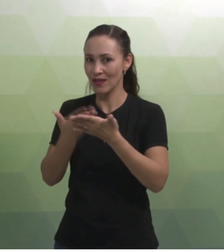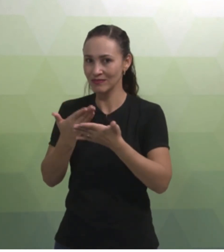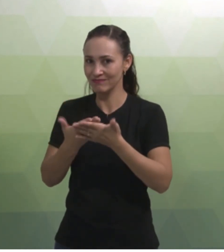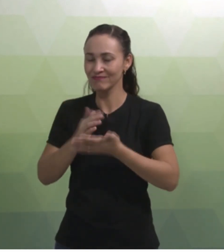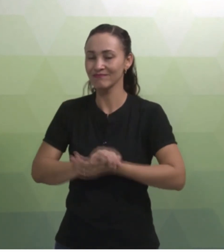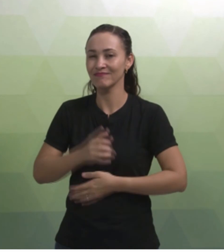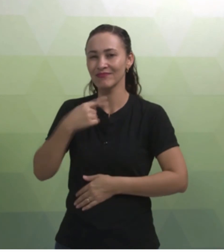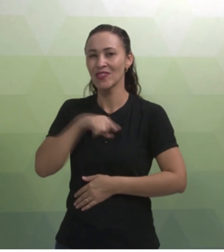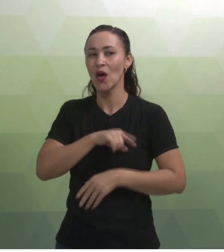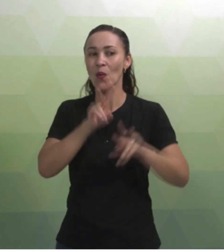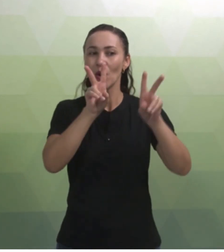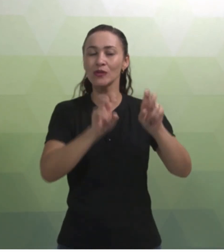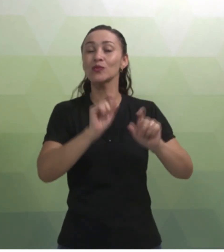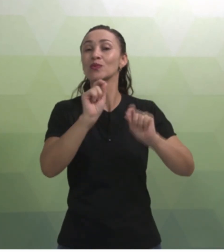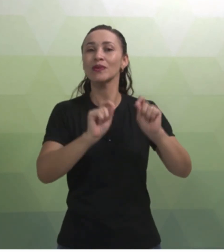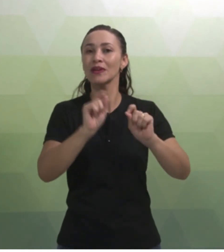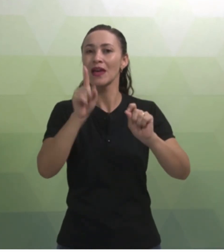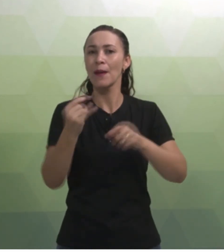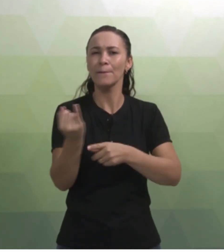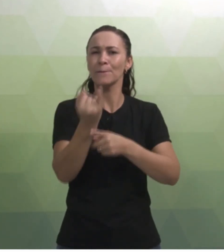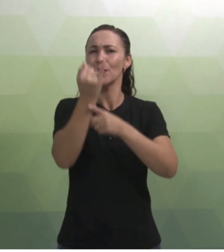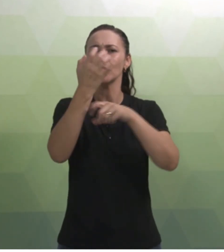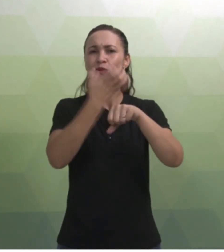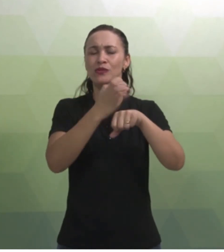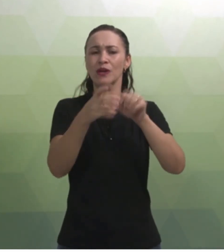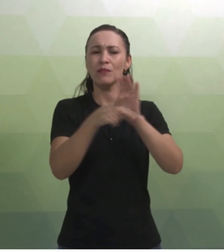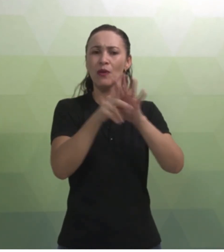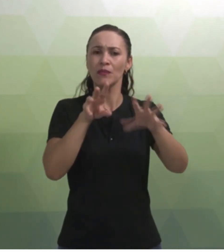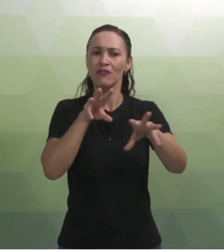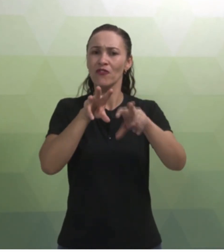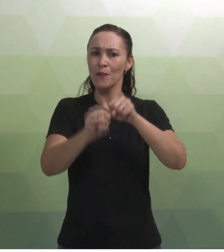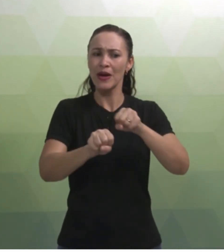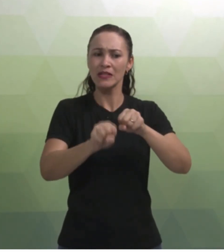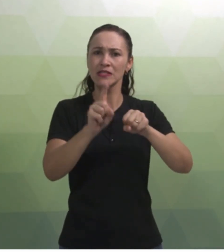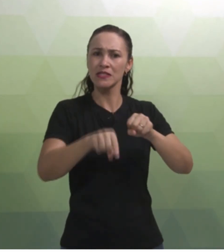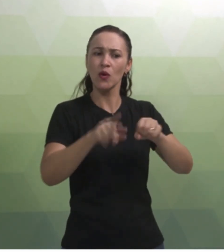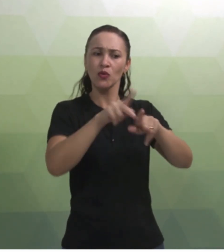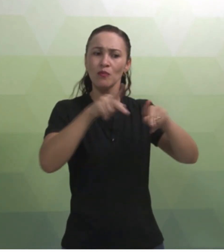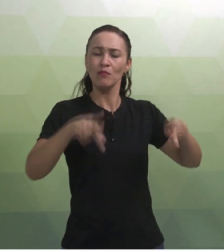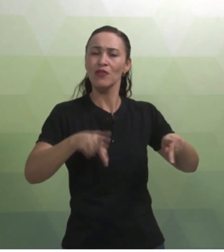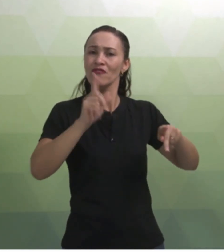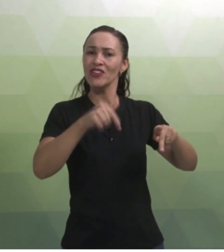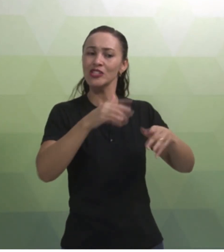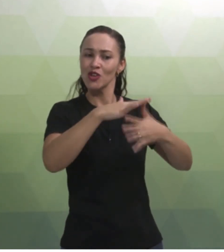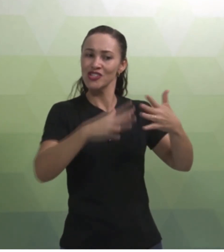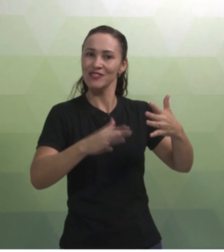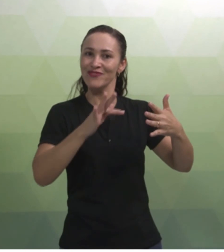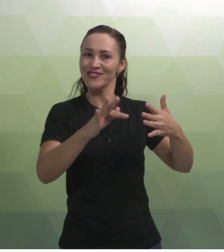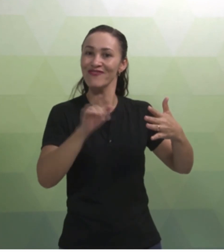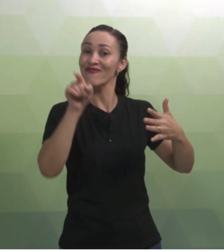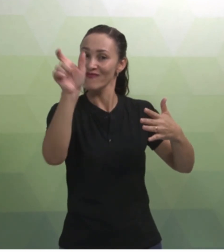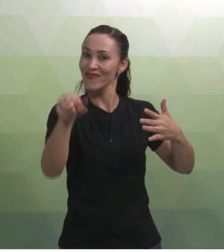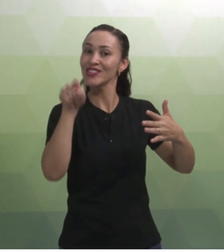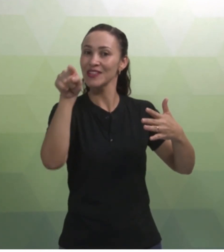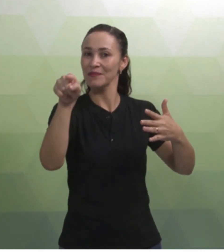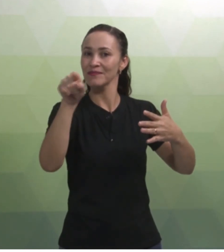última, trataremos a respeito da importância do estágio na formação do futuro professor de Libras, no caso, vocês.